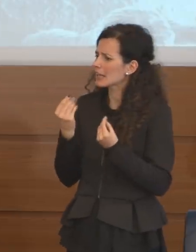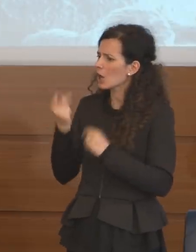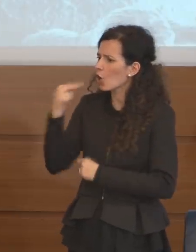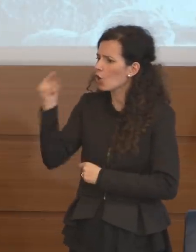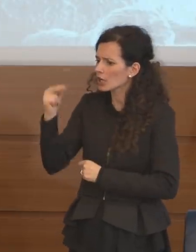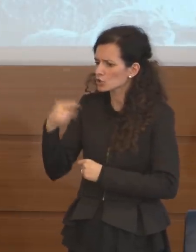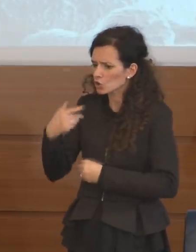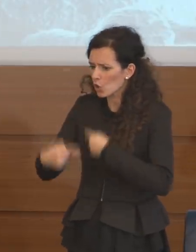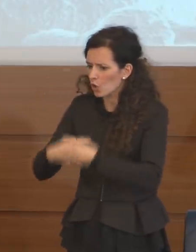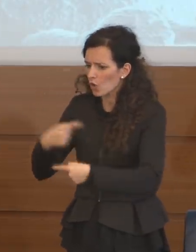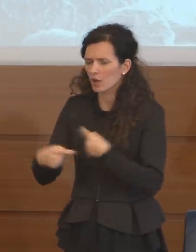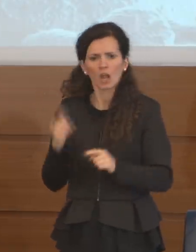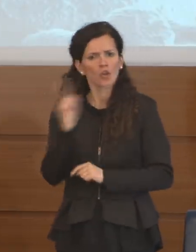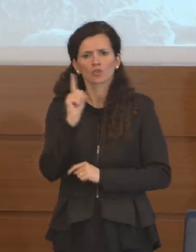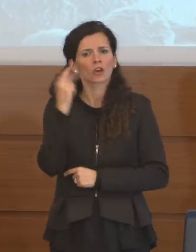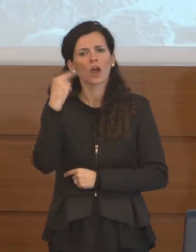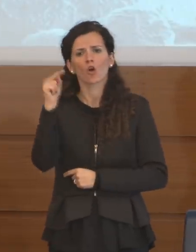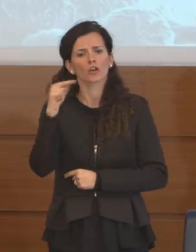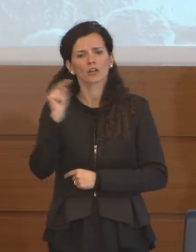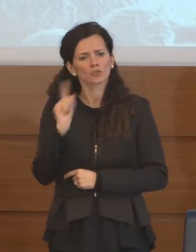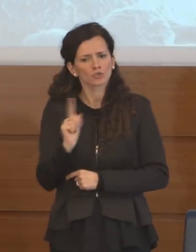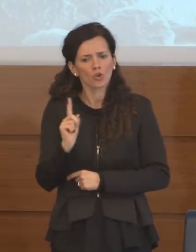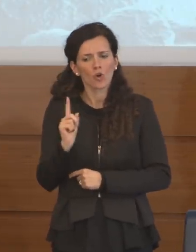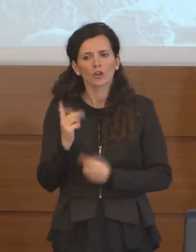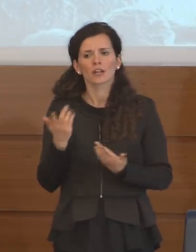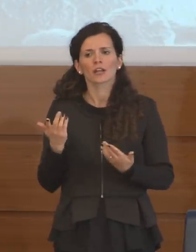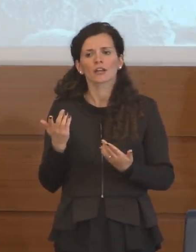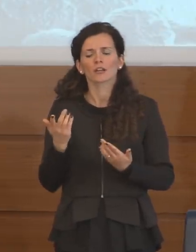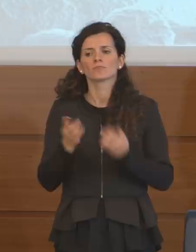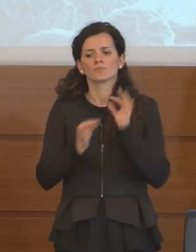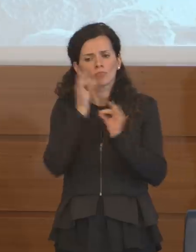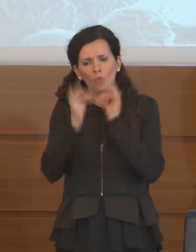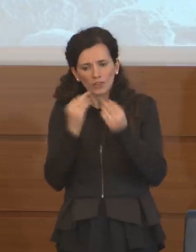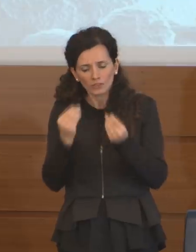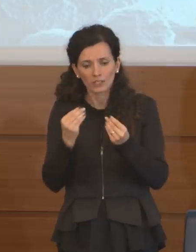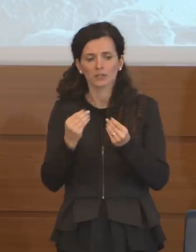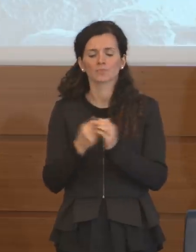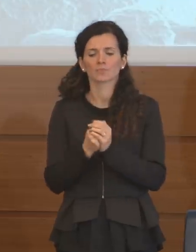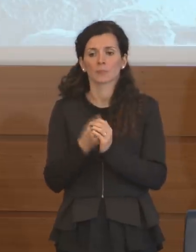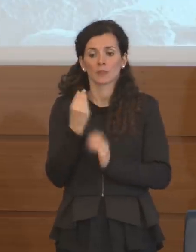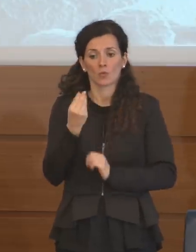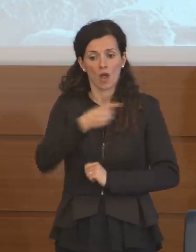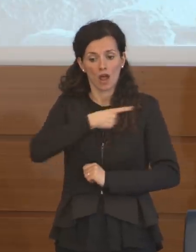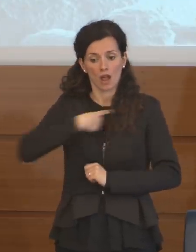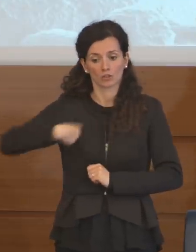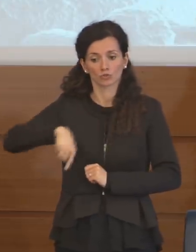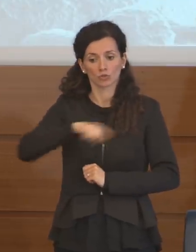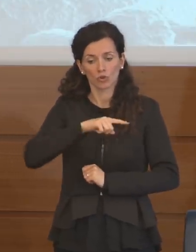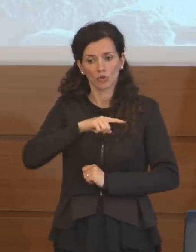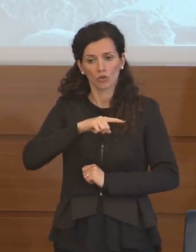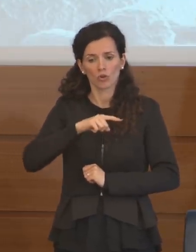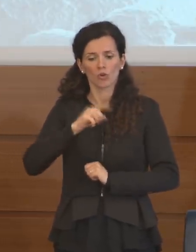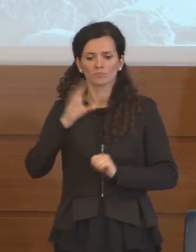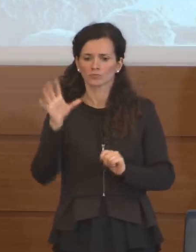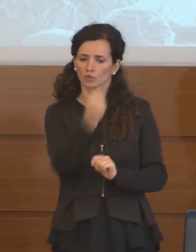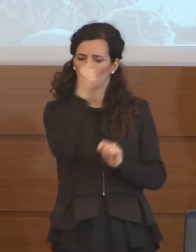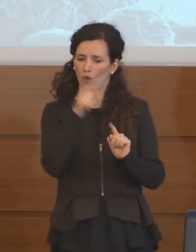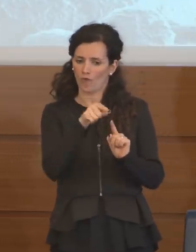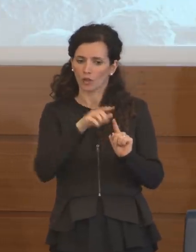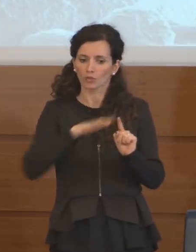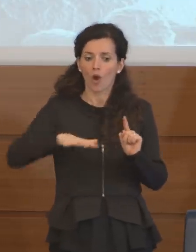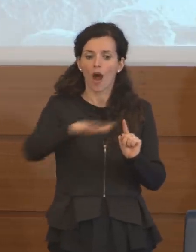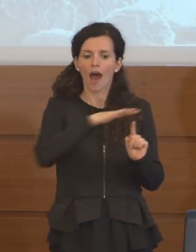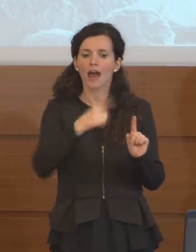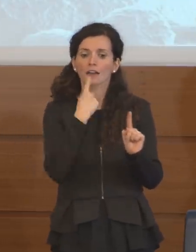Non si tratta di una correzione, tratta di una volta che noi abbiamo individuato le